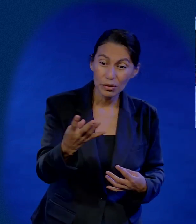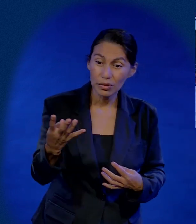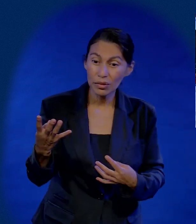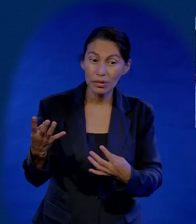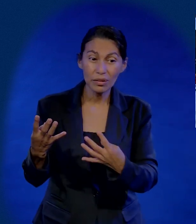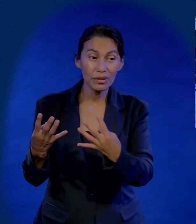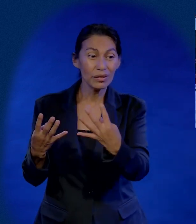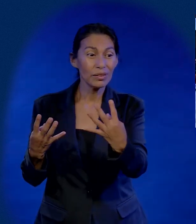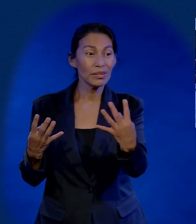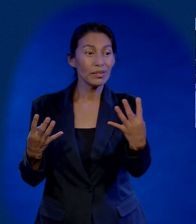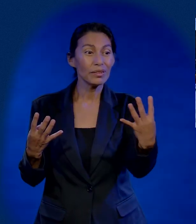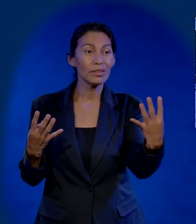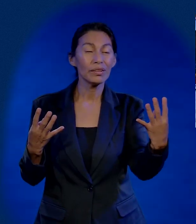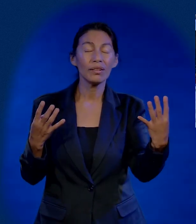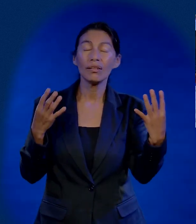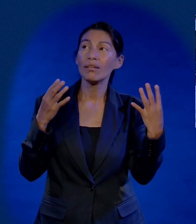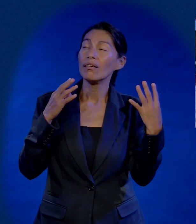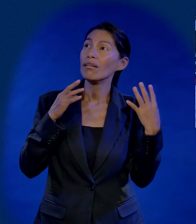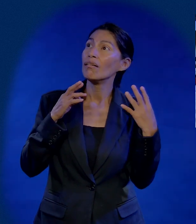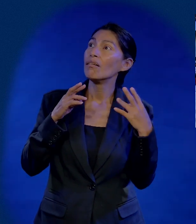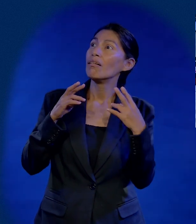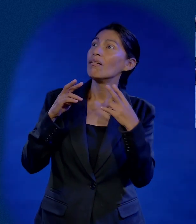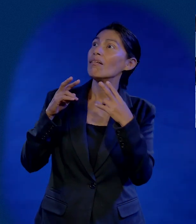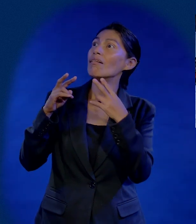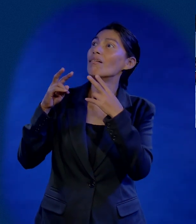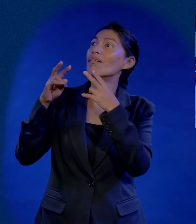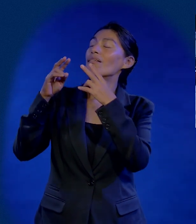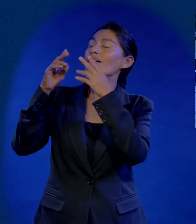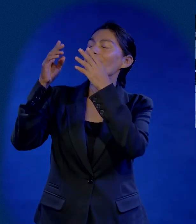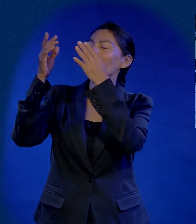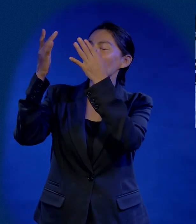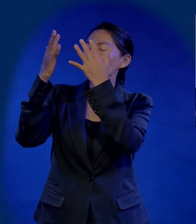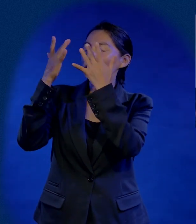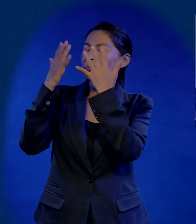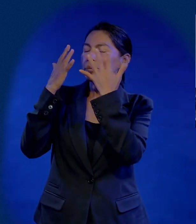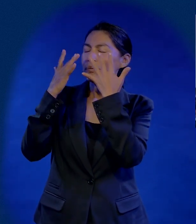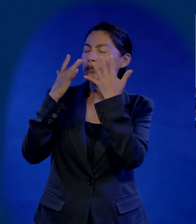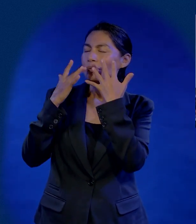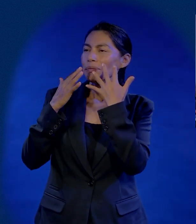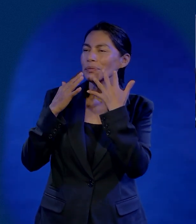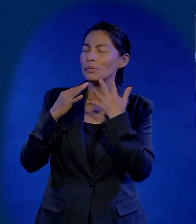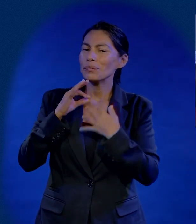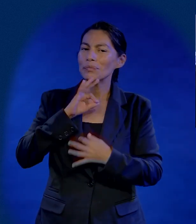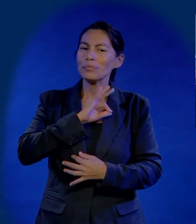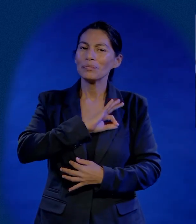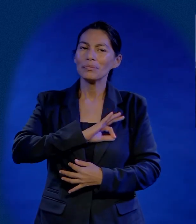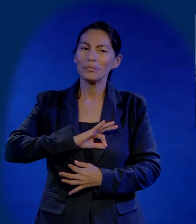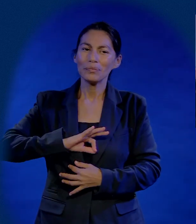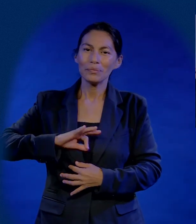almas dulces olas Grato,